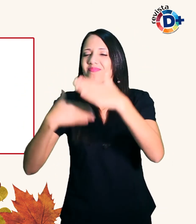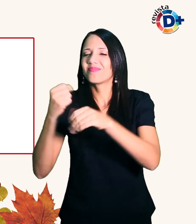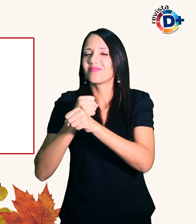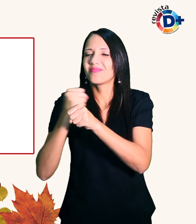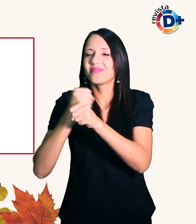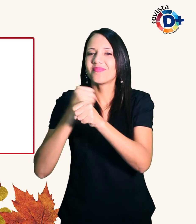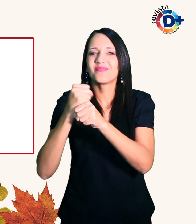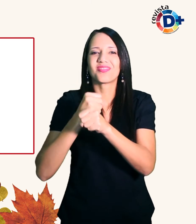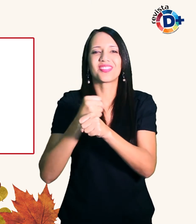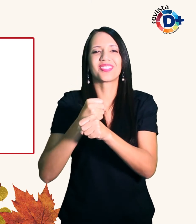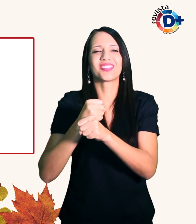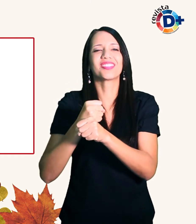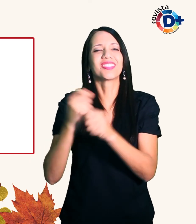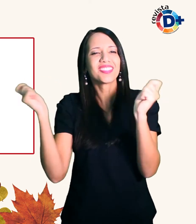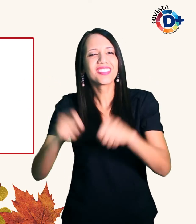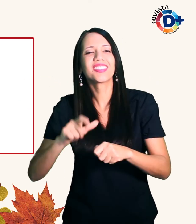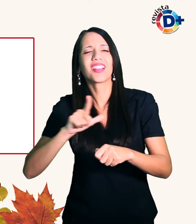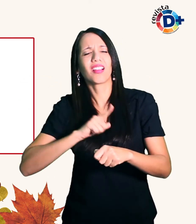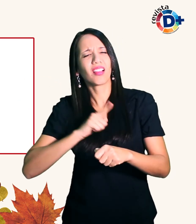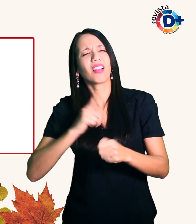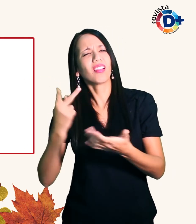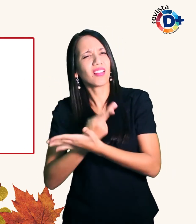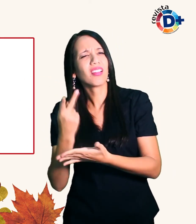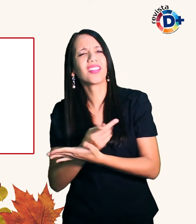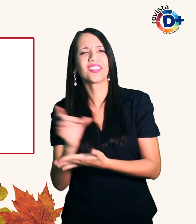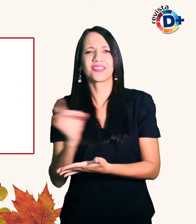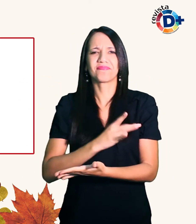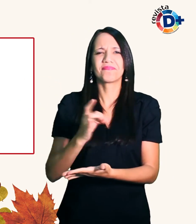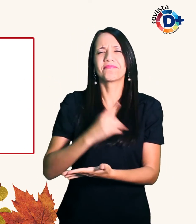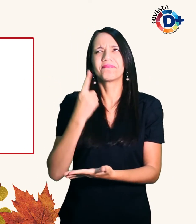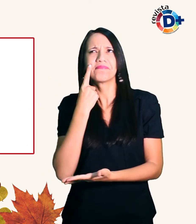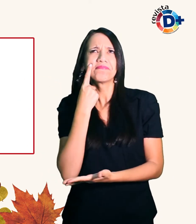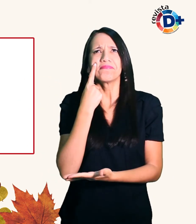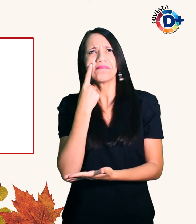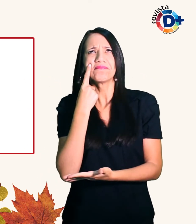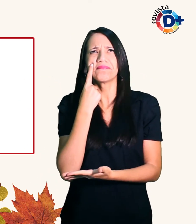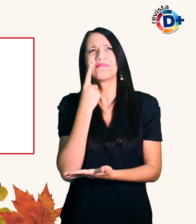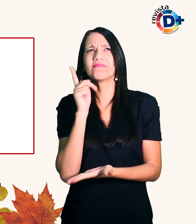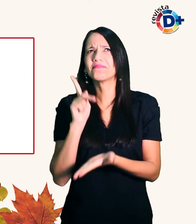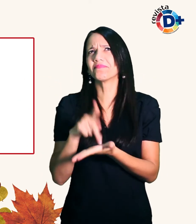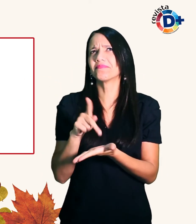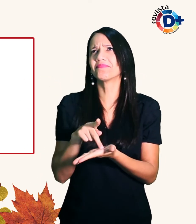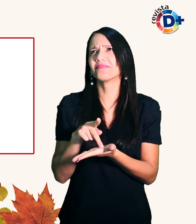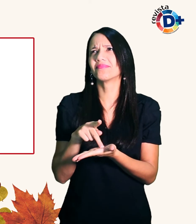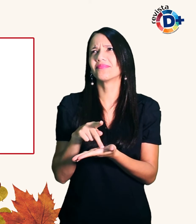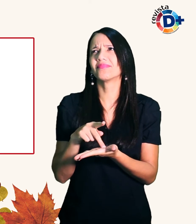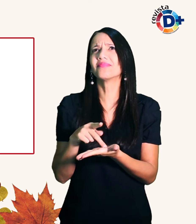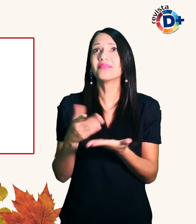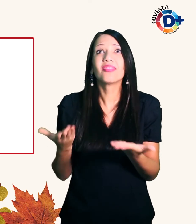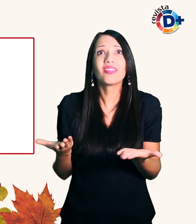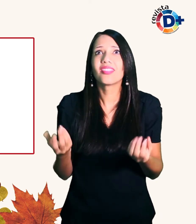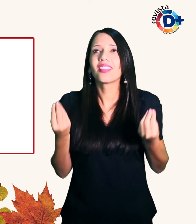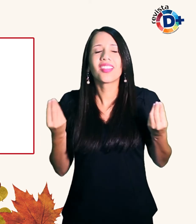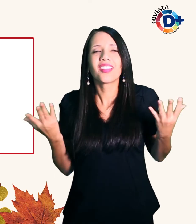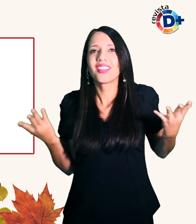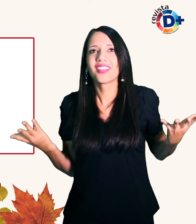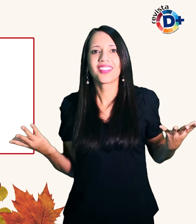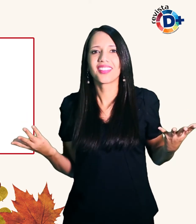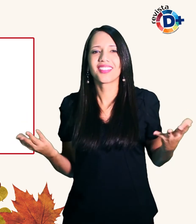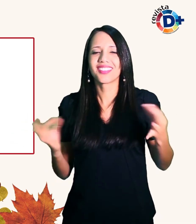passíveis do erro do medo e da dúvida evidentemente mas como humildes e